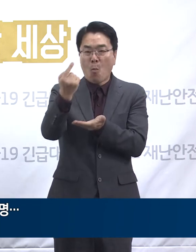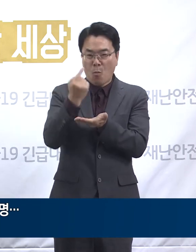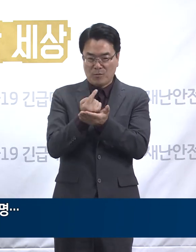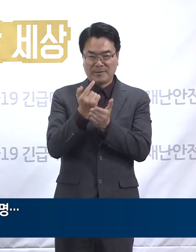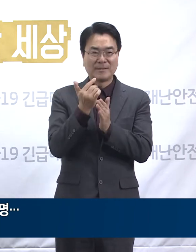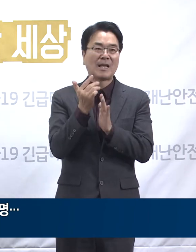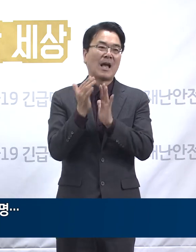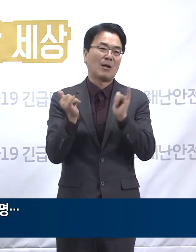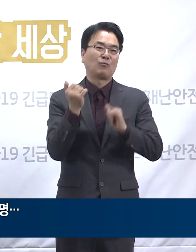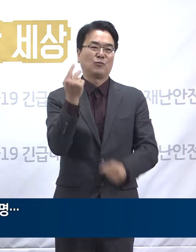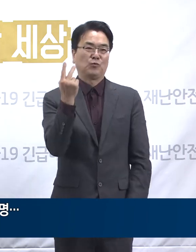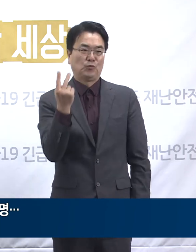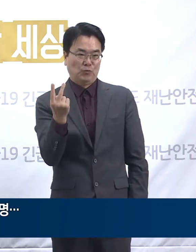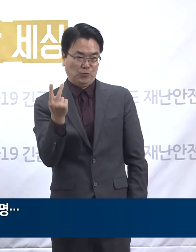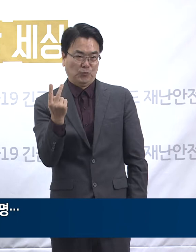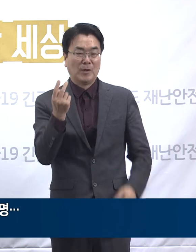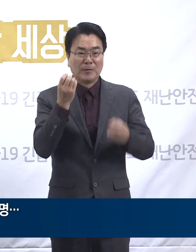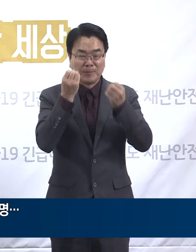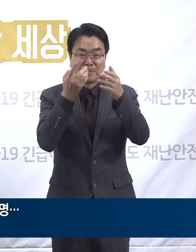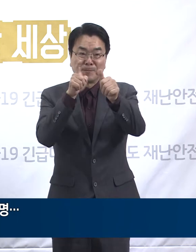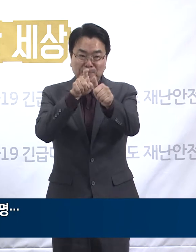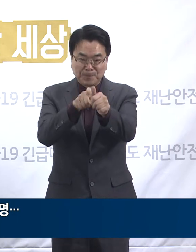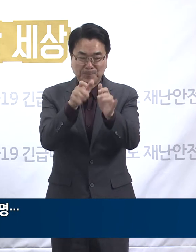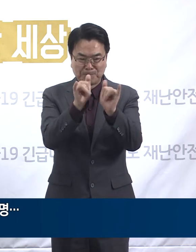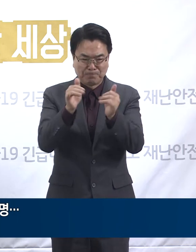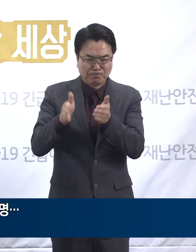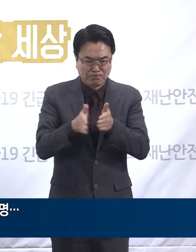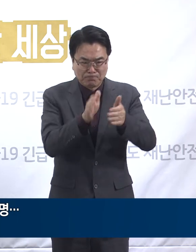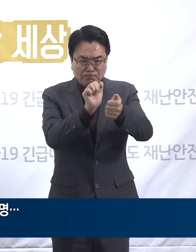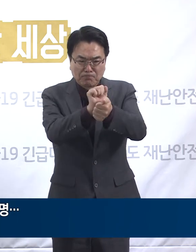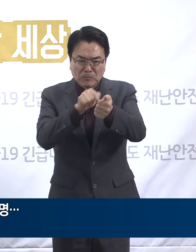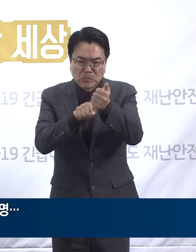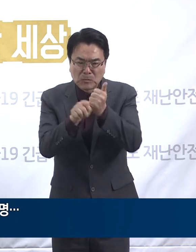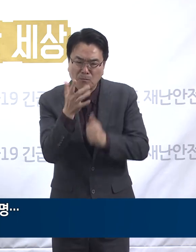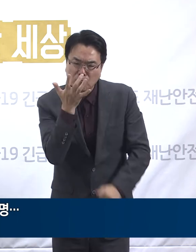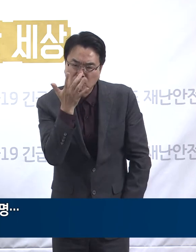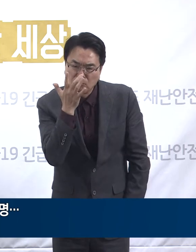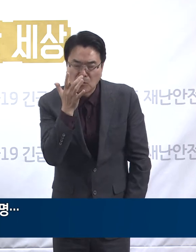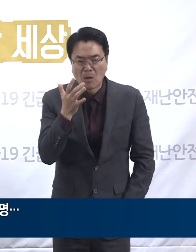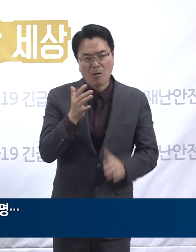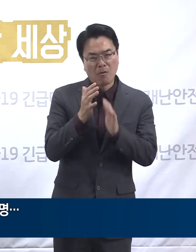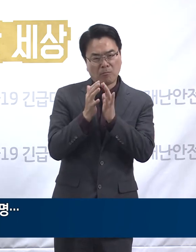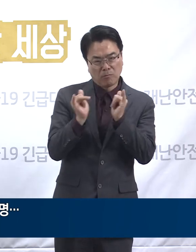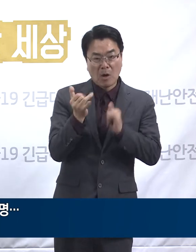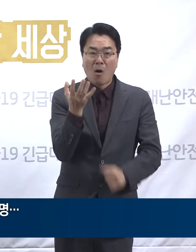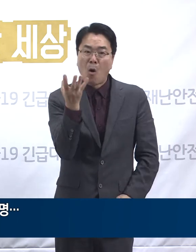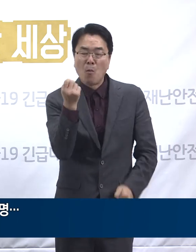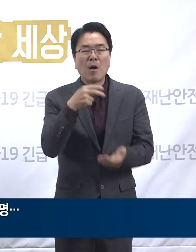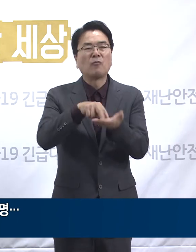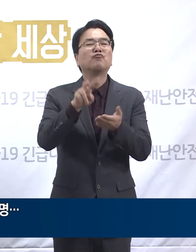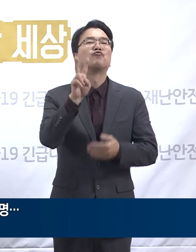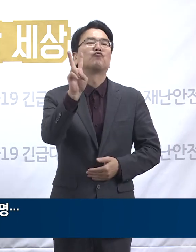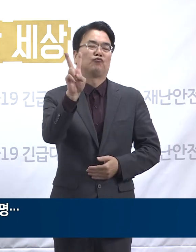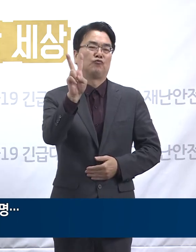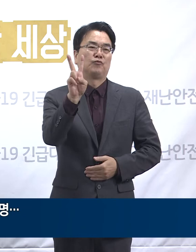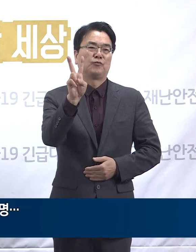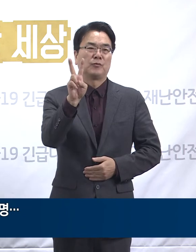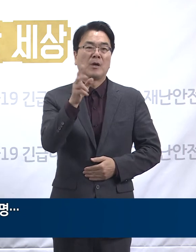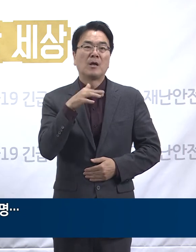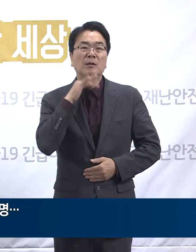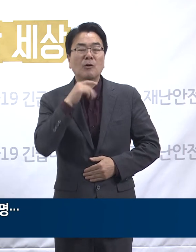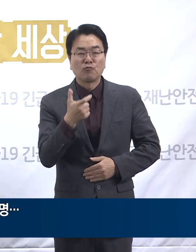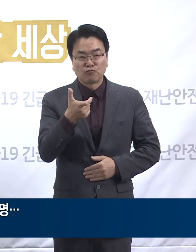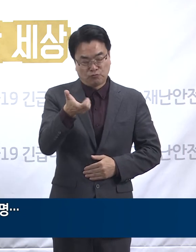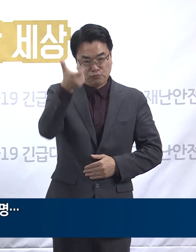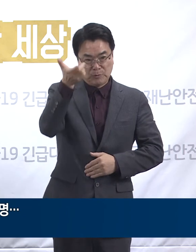2명입니다. 신규 확진자 중 감염 경로를 알 수 없는 확진자는 11.7%인 2명이고 60세 이상